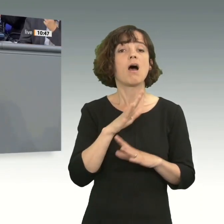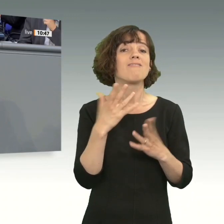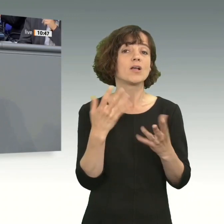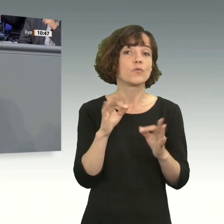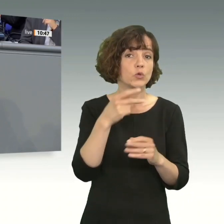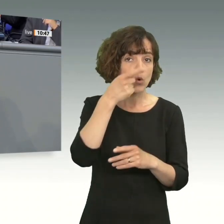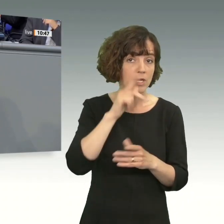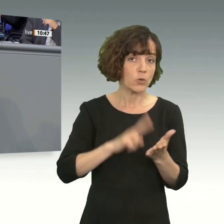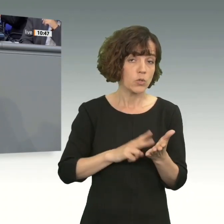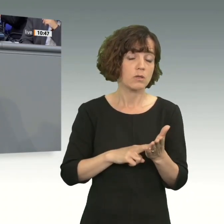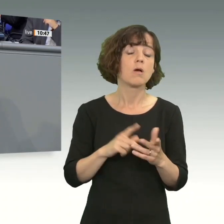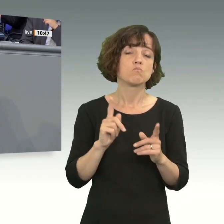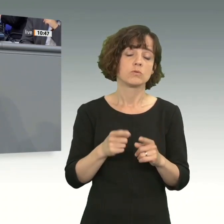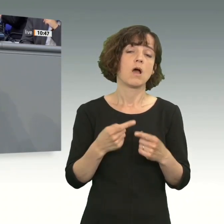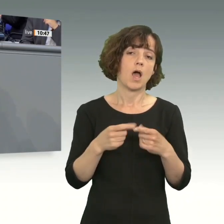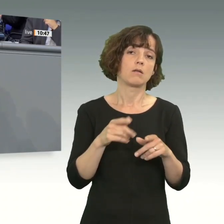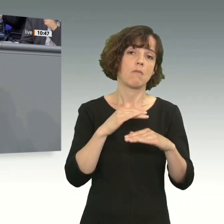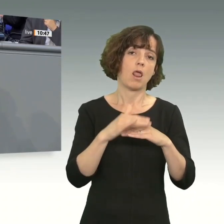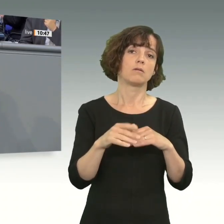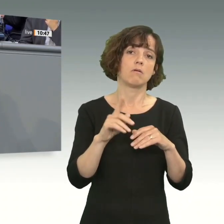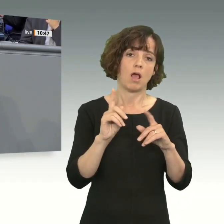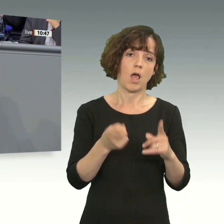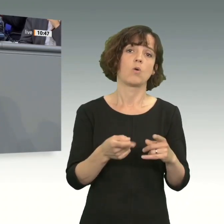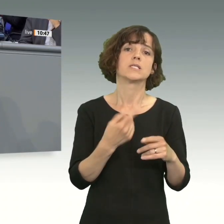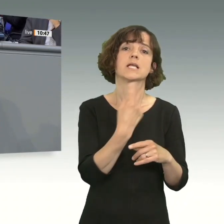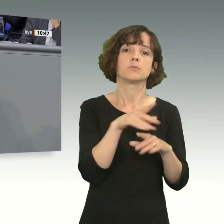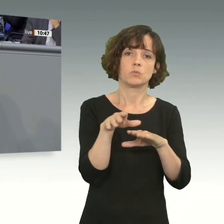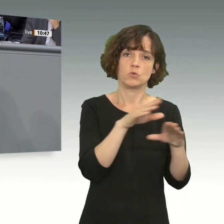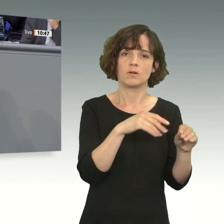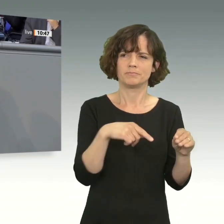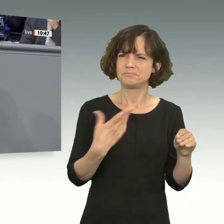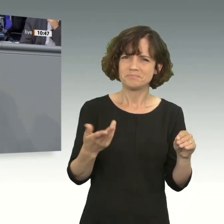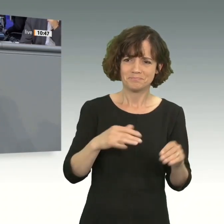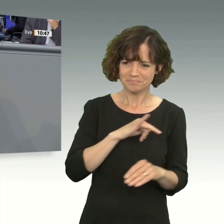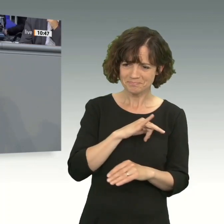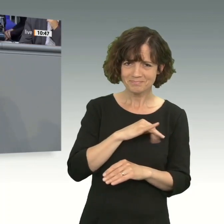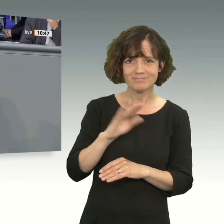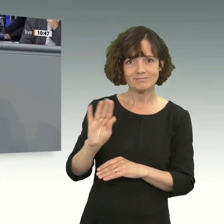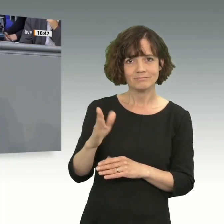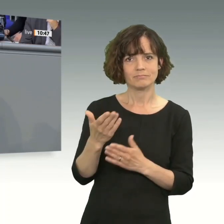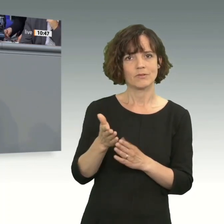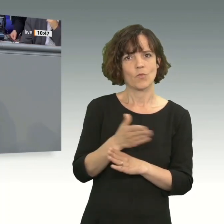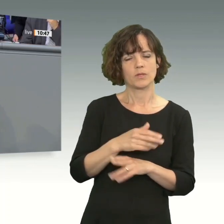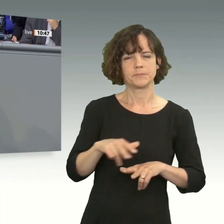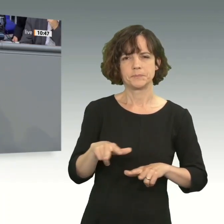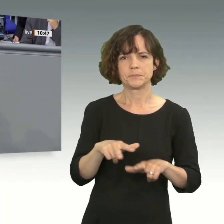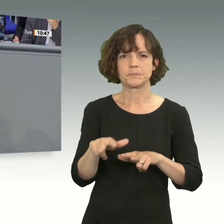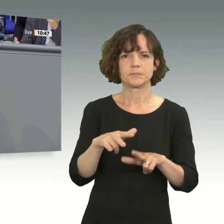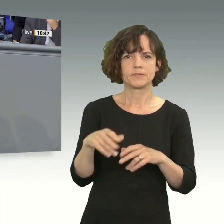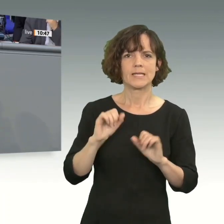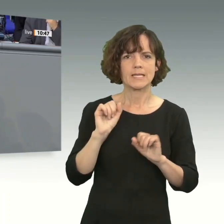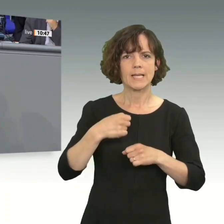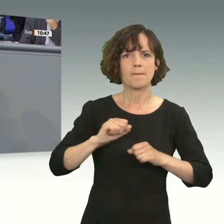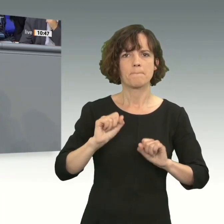Deutschland gilt, sollte gefälligst auch andere Länder erst mal für sich übernehmen. Es waren die Grünen mit ihren Vorfeldorganisationen, mit der